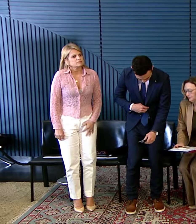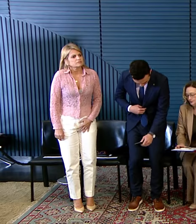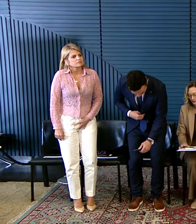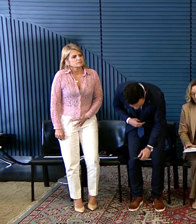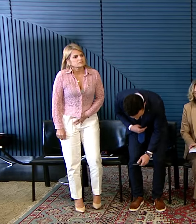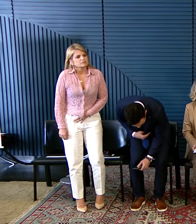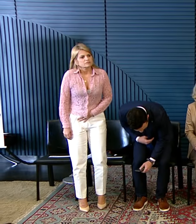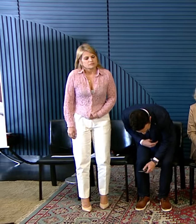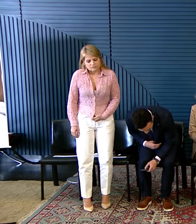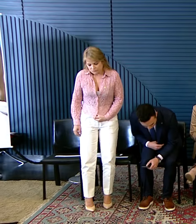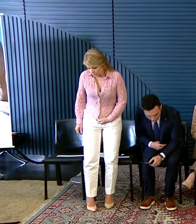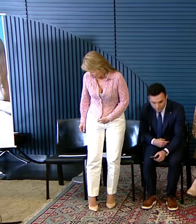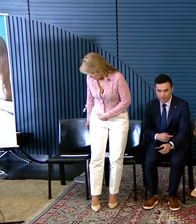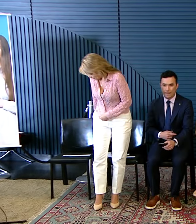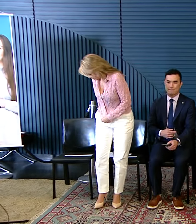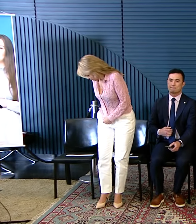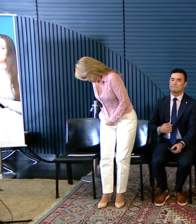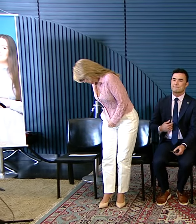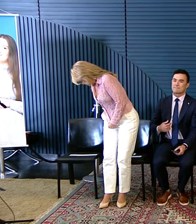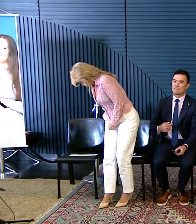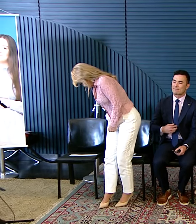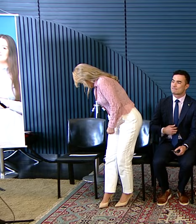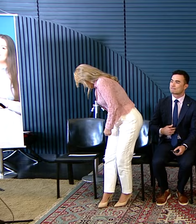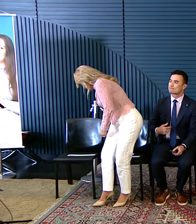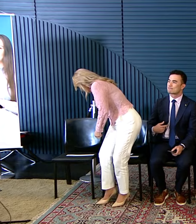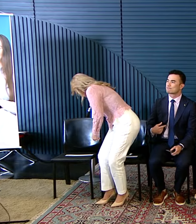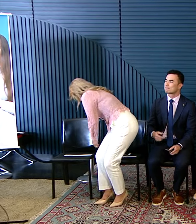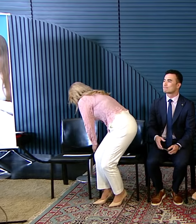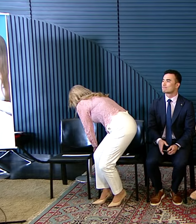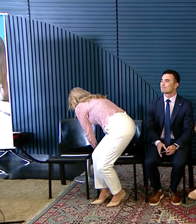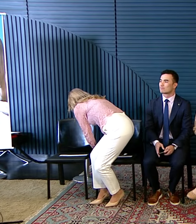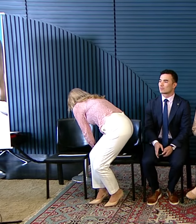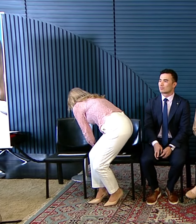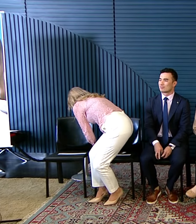Convidamos para compor o dispositivo A deputada Soraya Santos